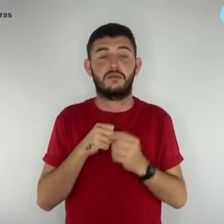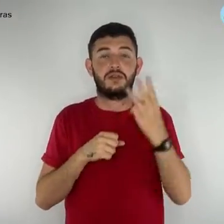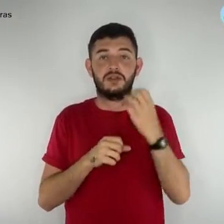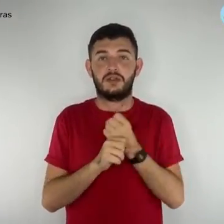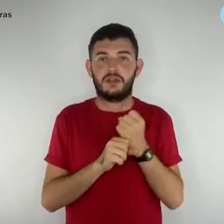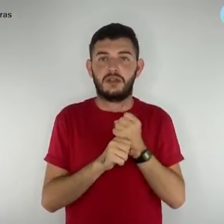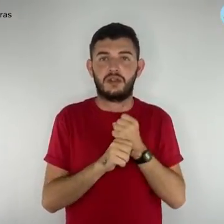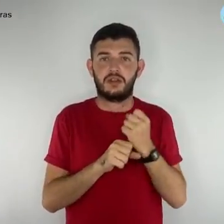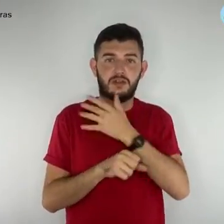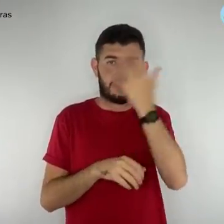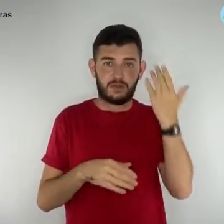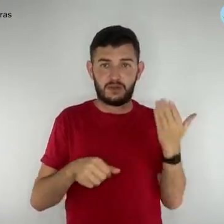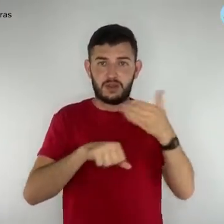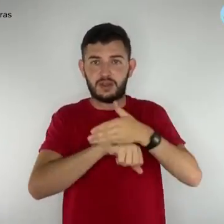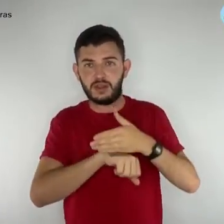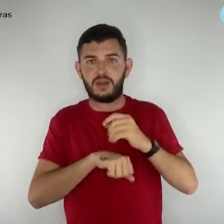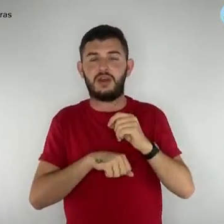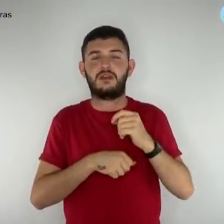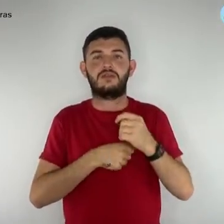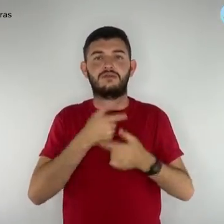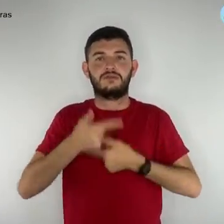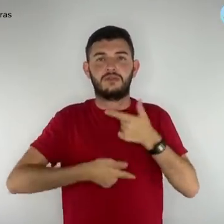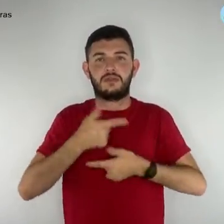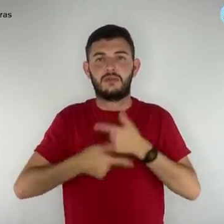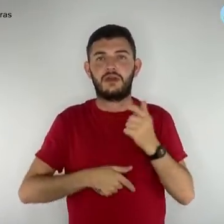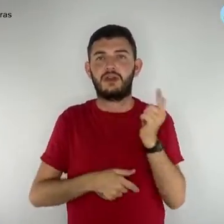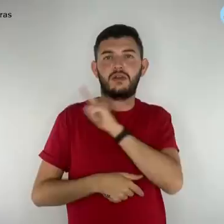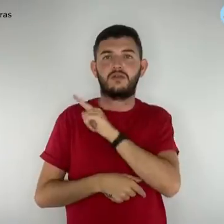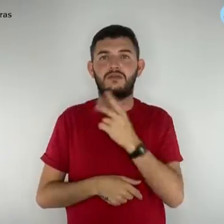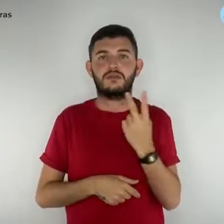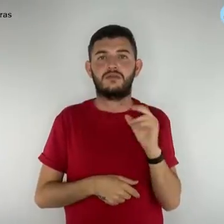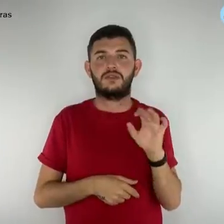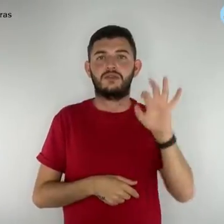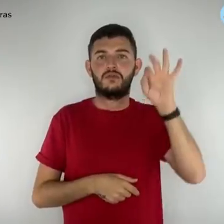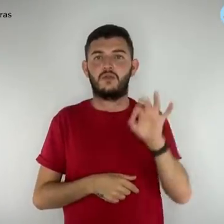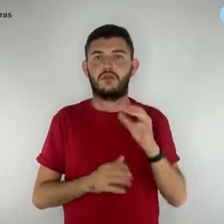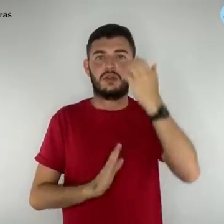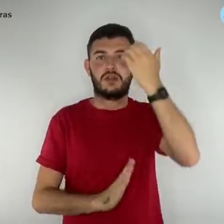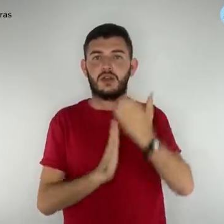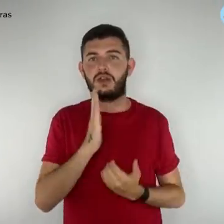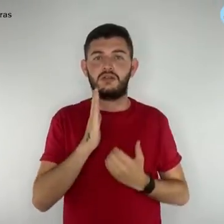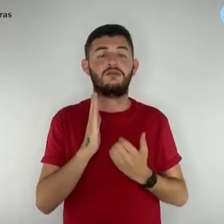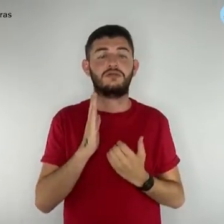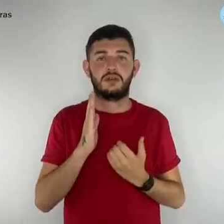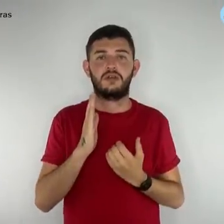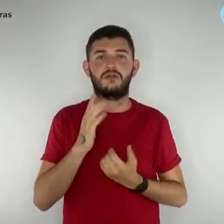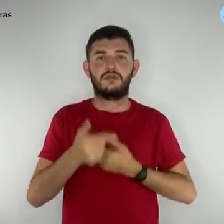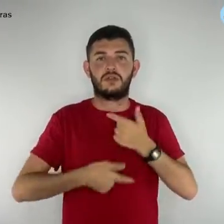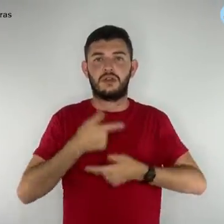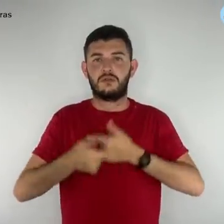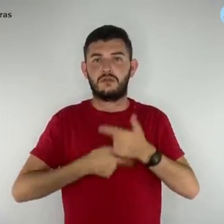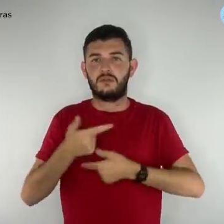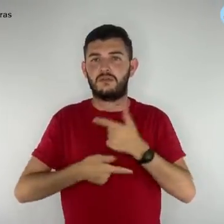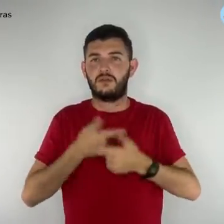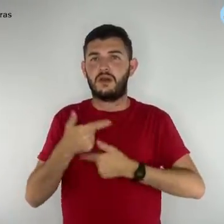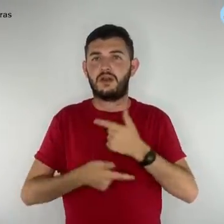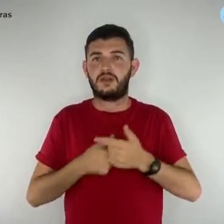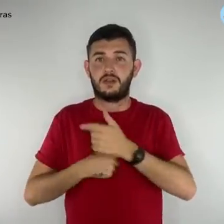carreira e conquistou a redução de 20% da jornada de trabalho daqueles que completam